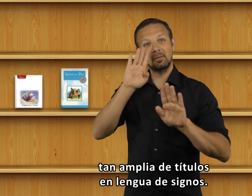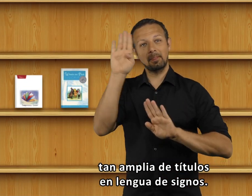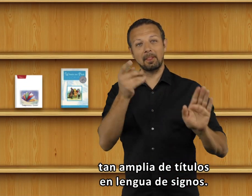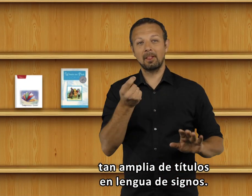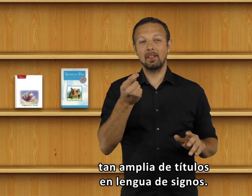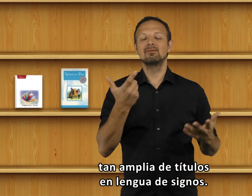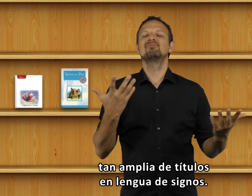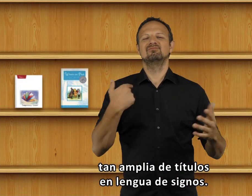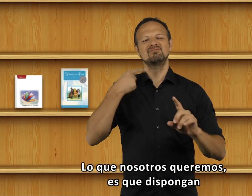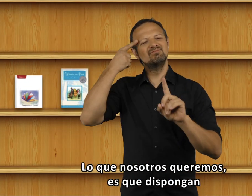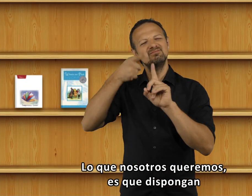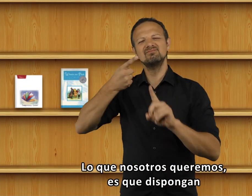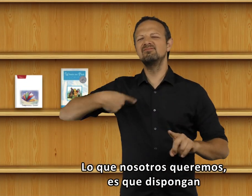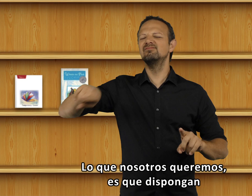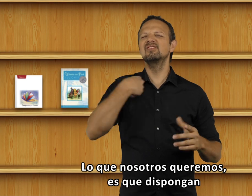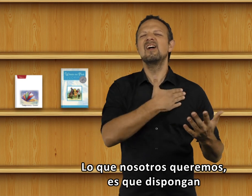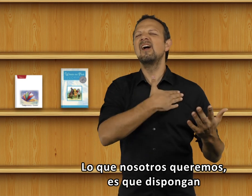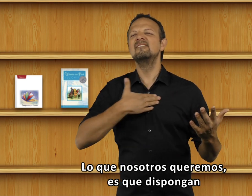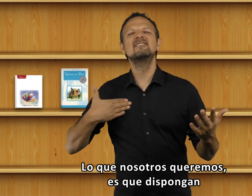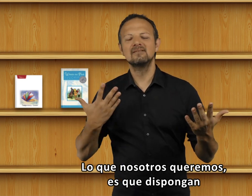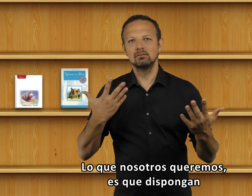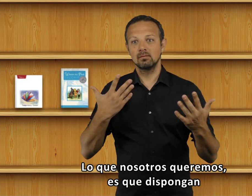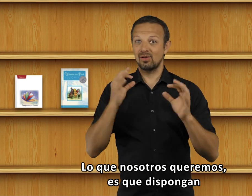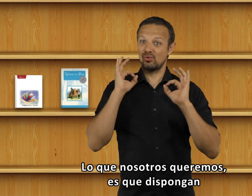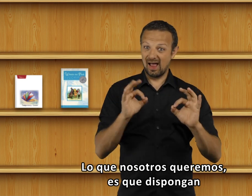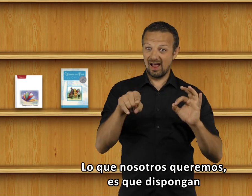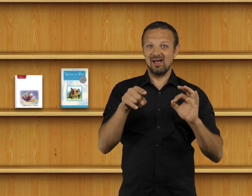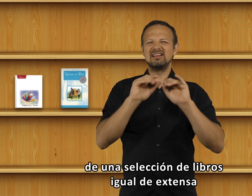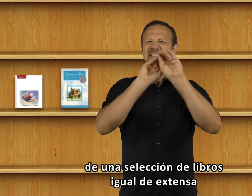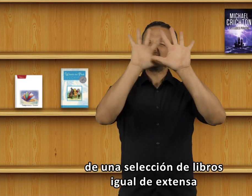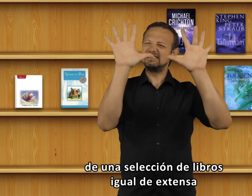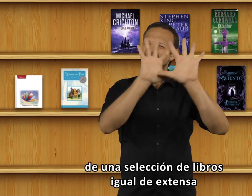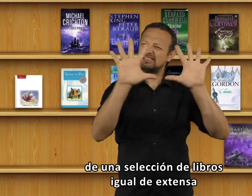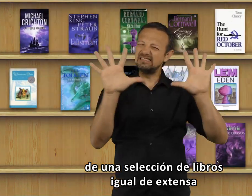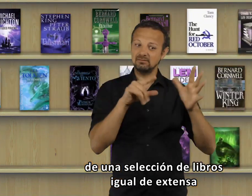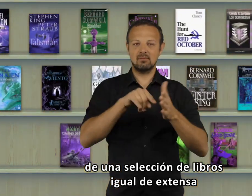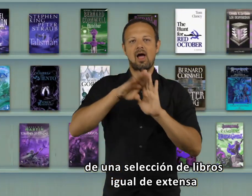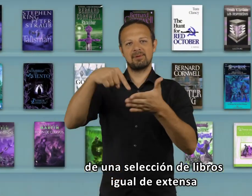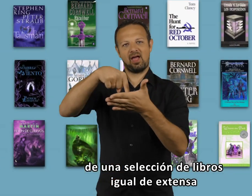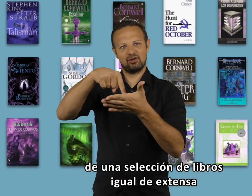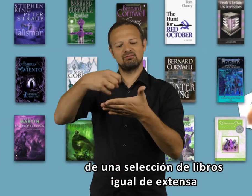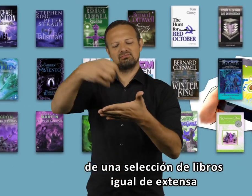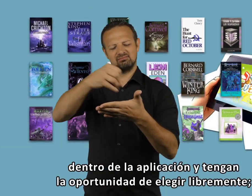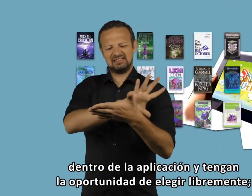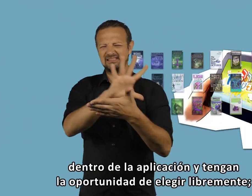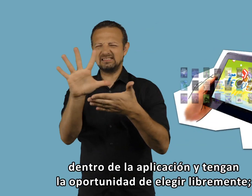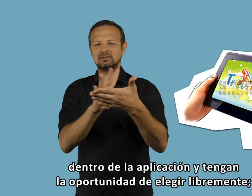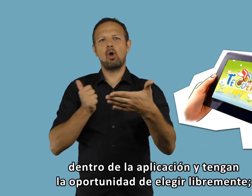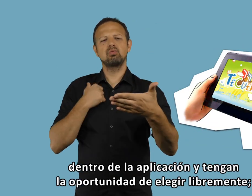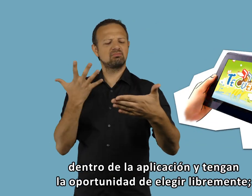Lo que nosotros queremos es que dispongan de una selección de libros igual de extensa dentro de la aplicación y tengan